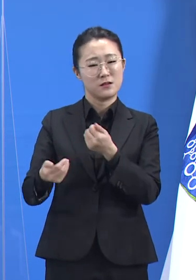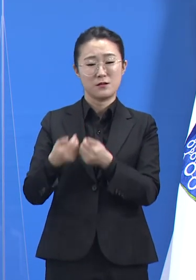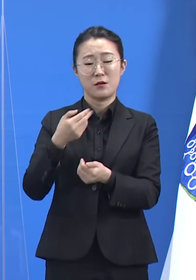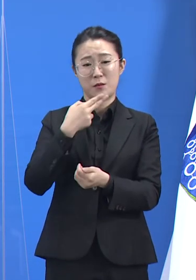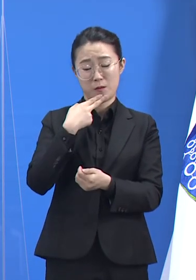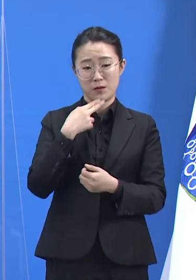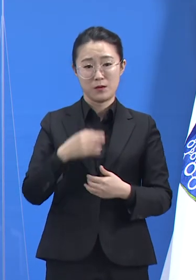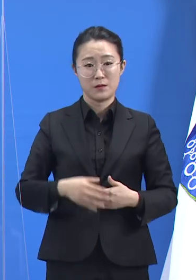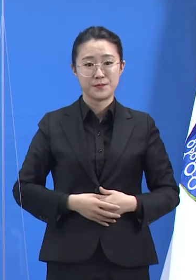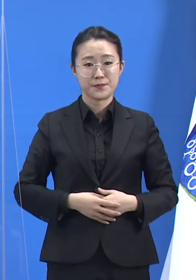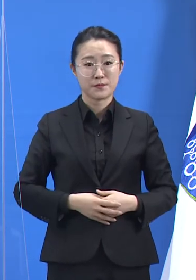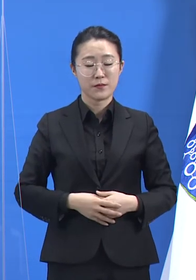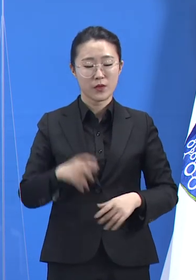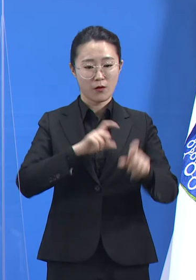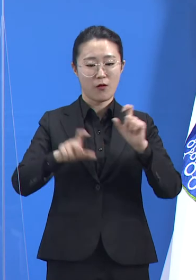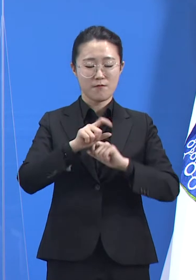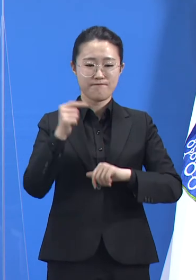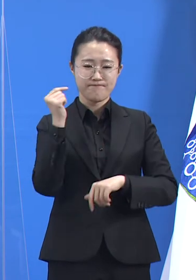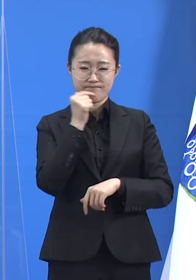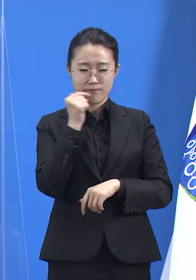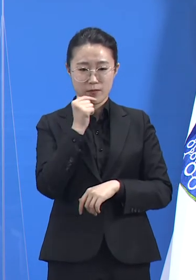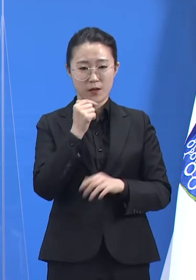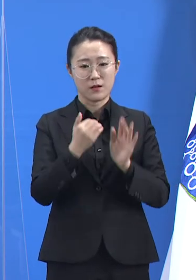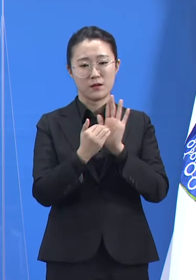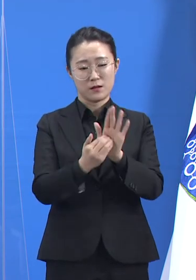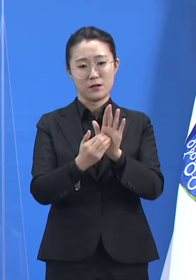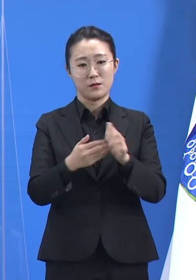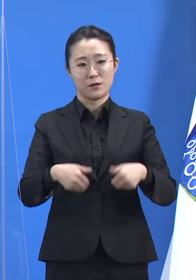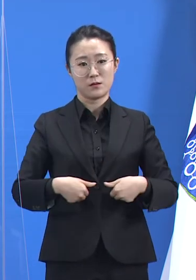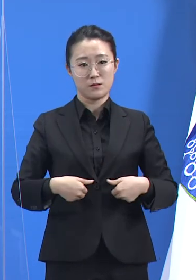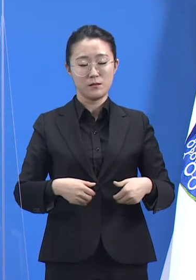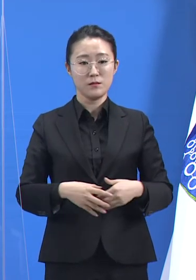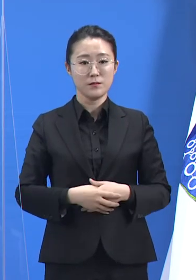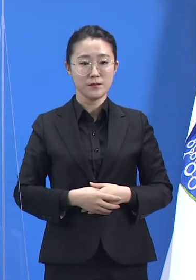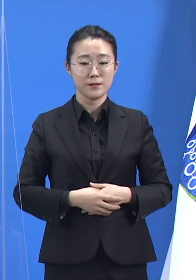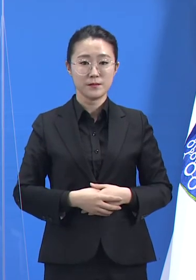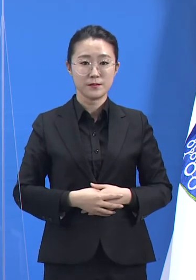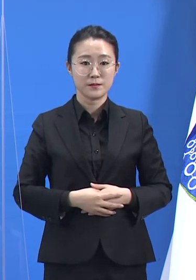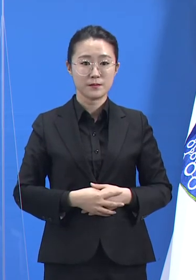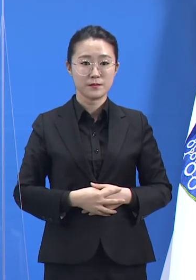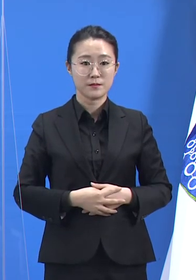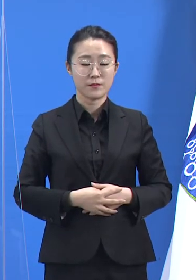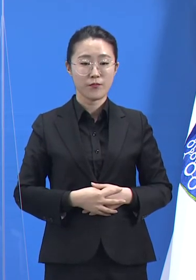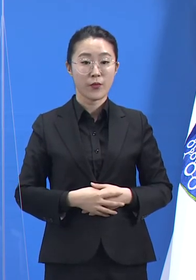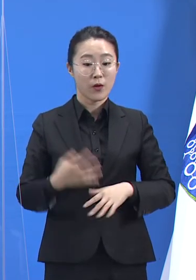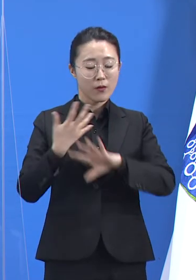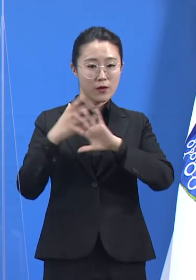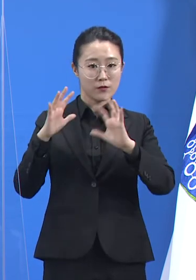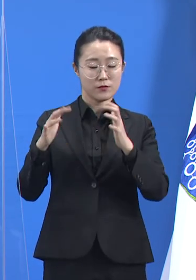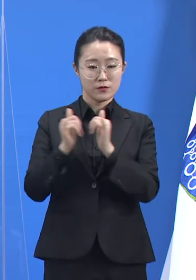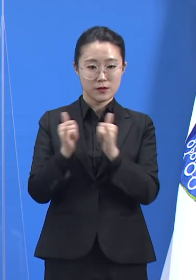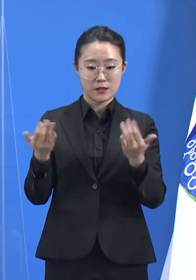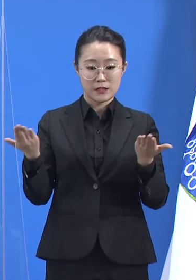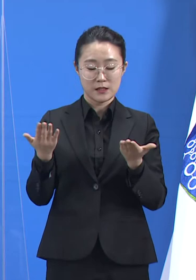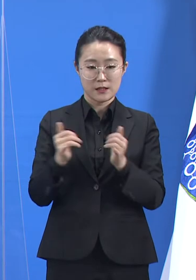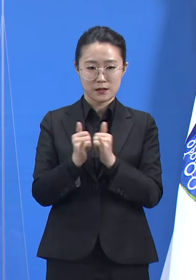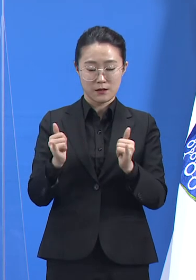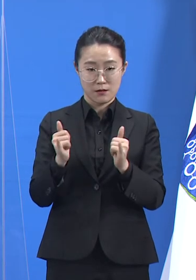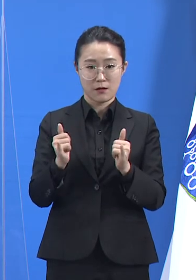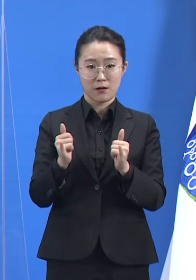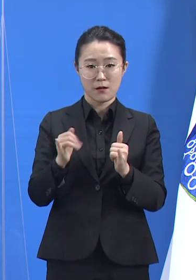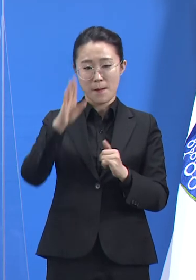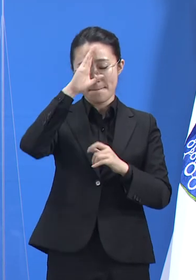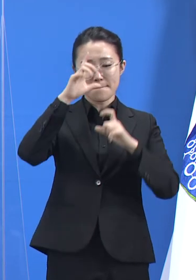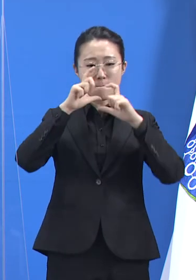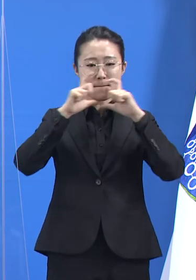중소규모 사업장 중심의 유행 확산을 차단해야 합니다. 외국인 노동자 확진자가 늘어나고 있다는 이